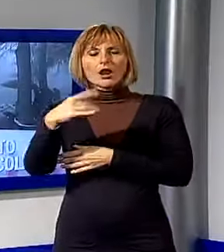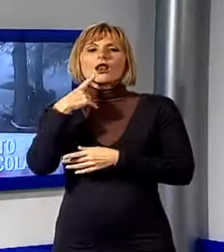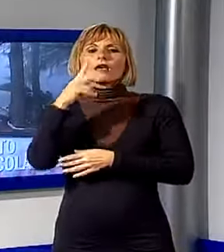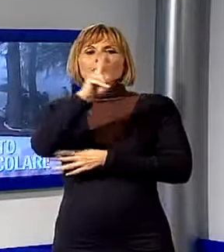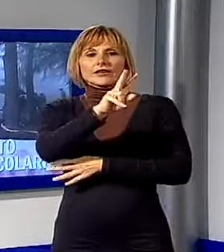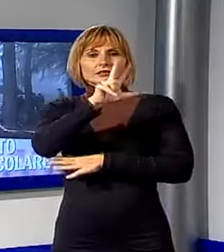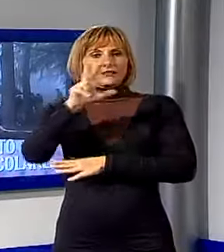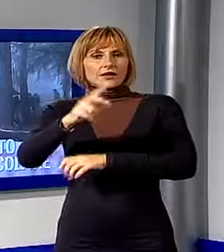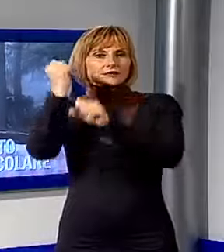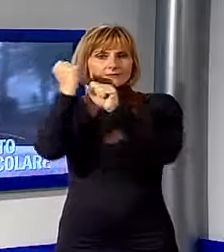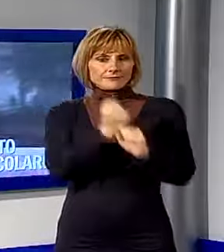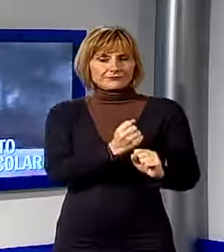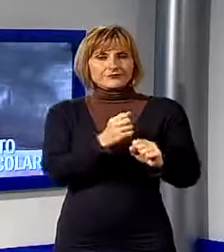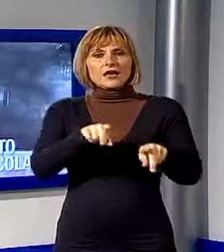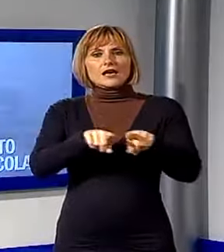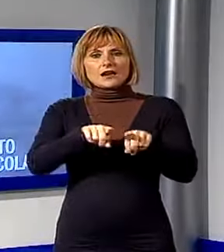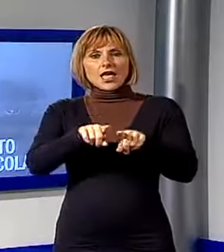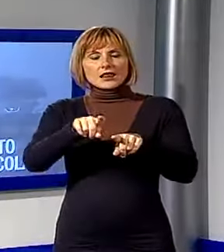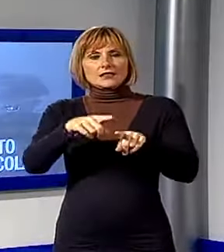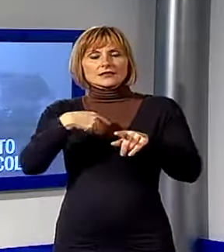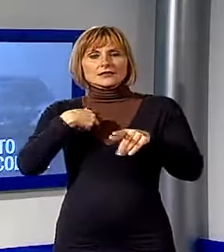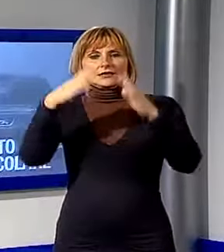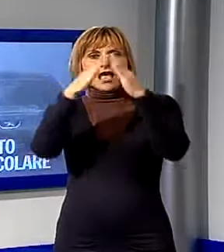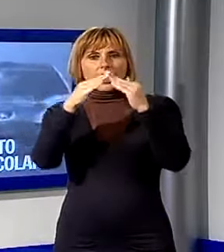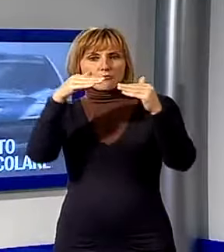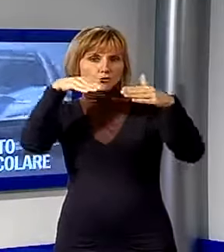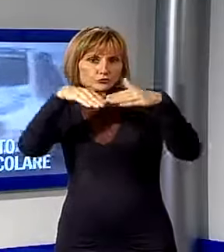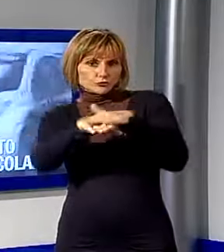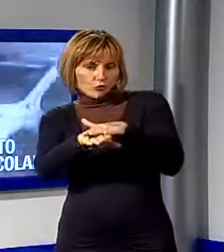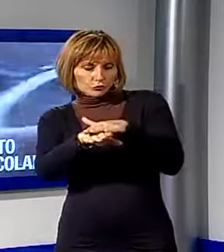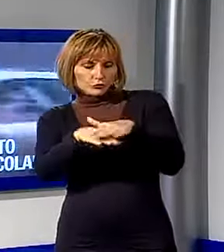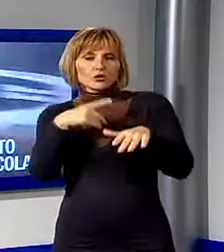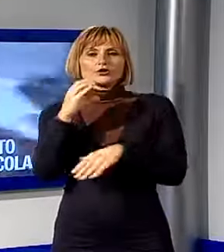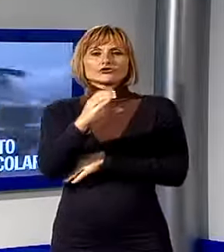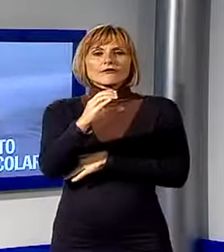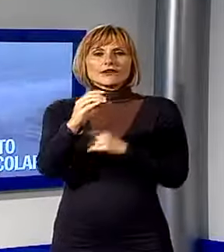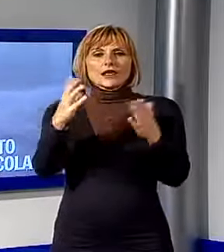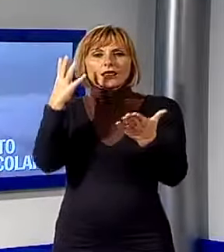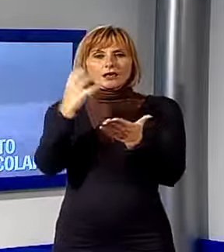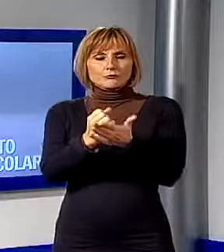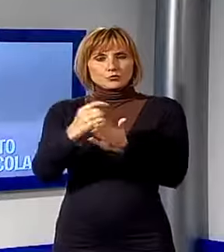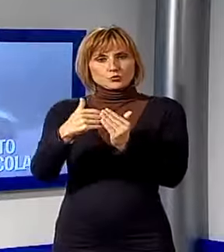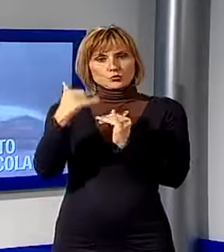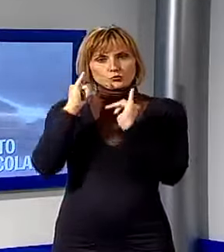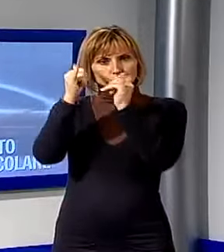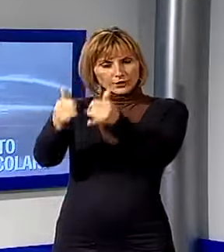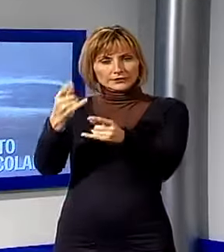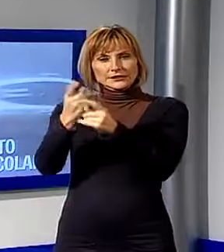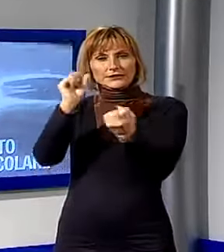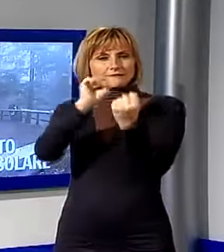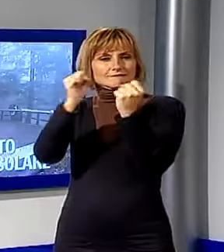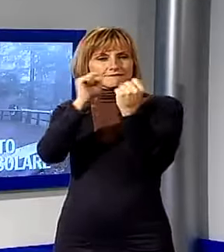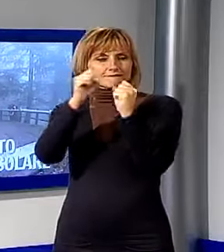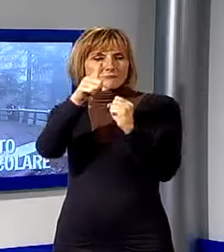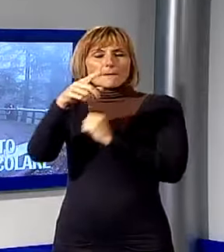la ventitresima edizione del Rally sotto l'albero. Ciavarella campione uscente, ma dovrà difendersi dall'assalto di Michelini,